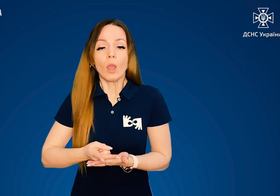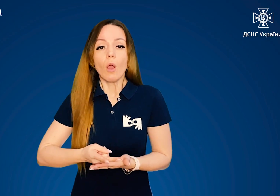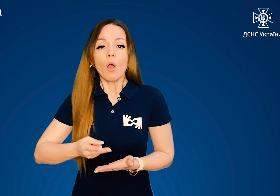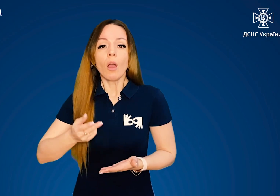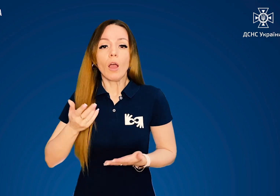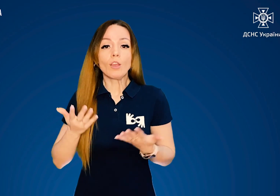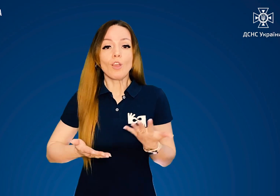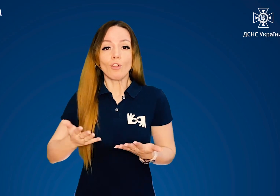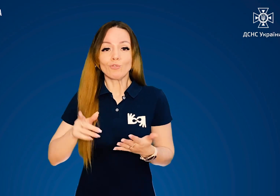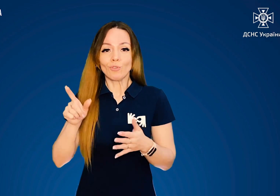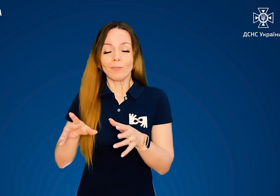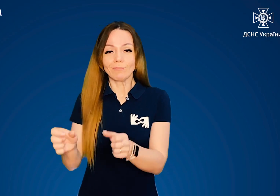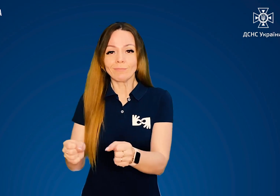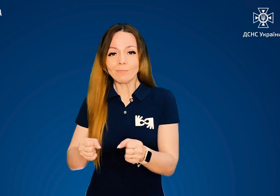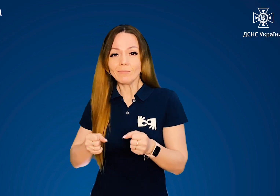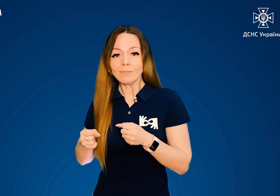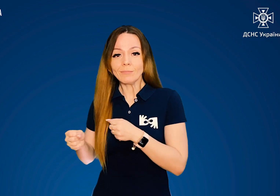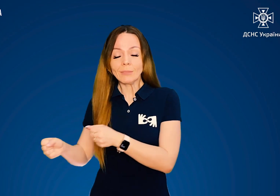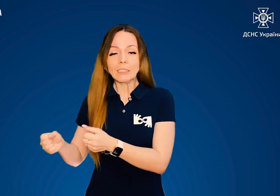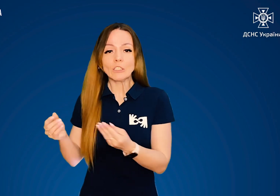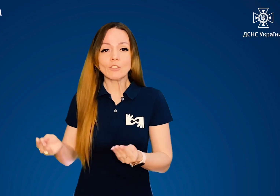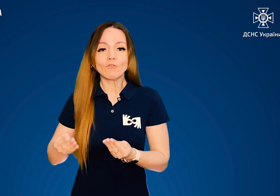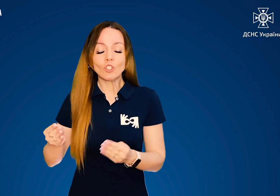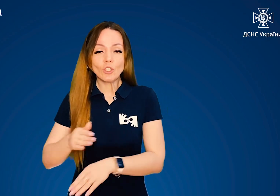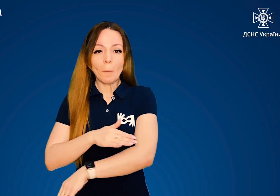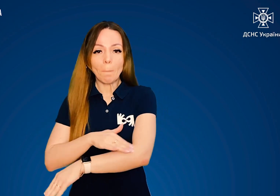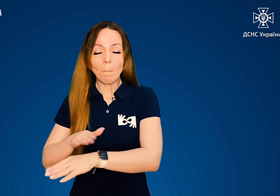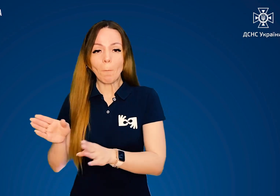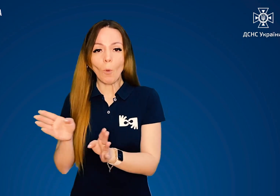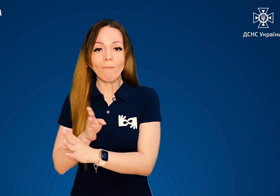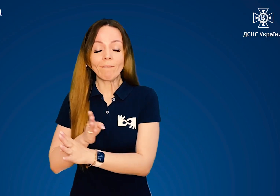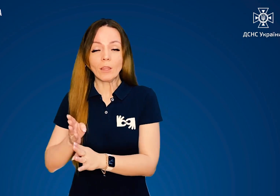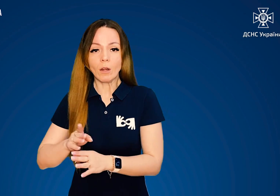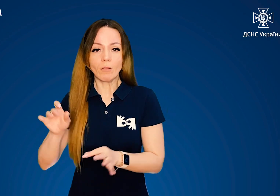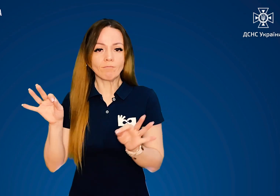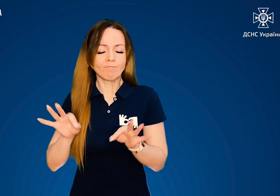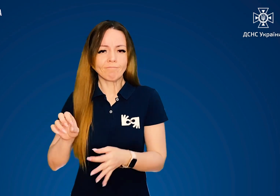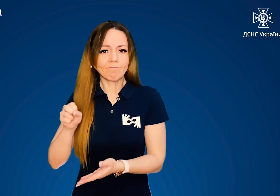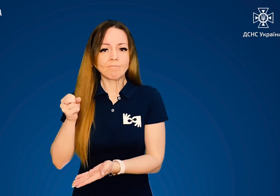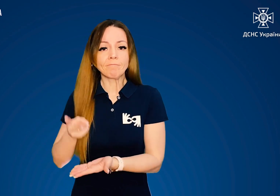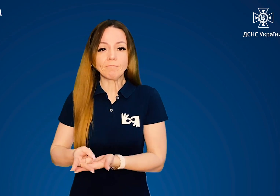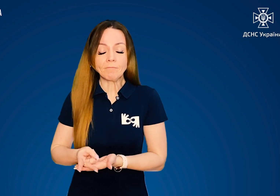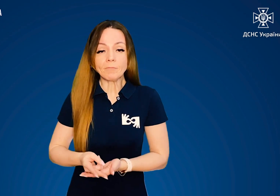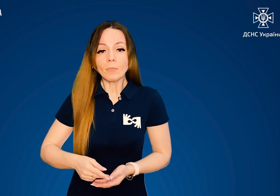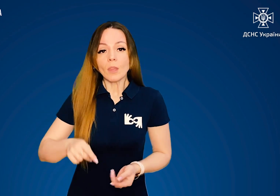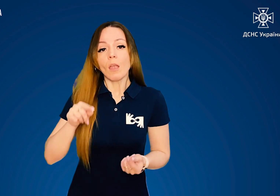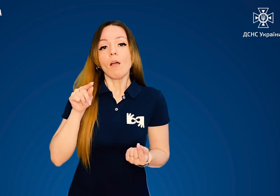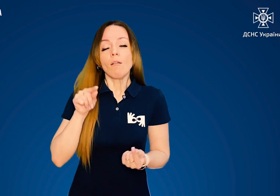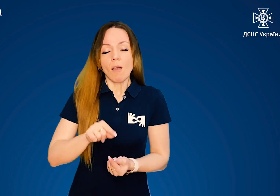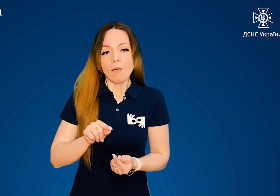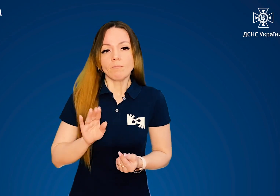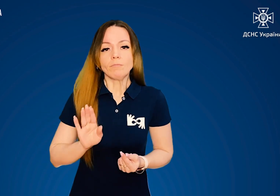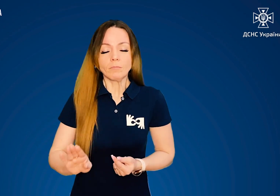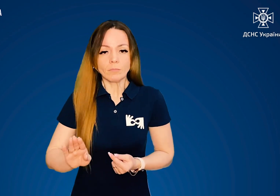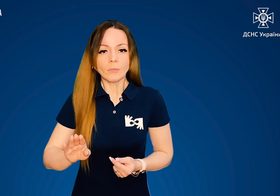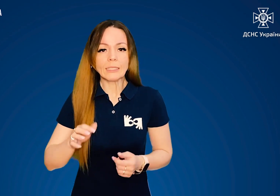що повертається відразу, якщо постраждалого винести на свіже повітря. Характерними ознаками